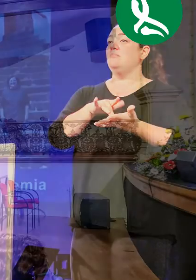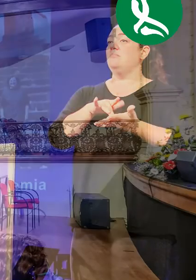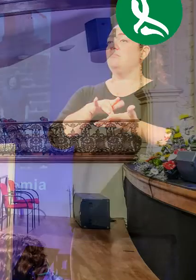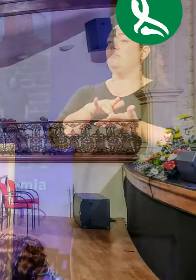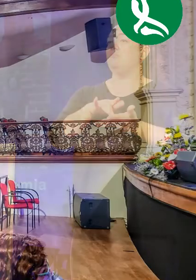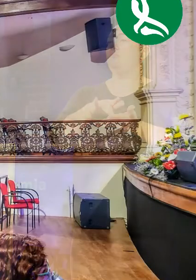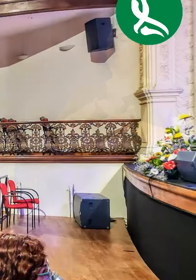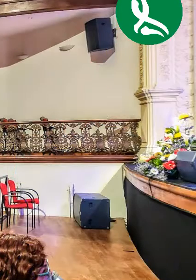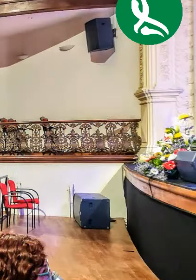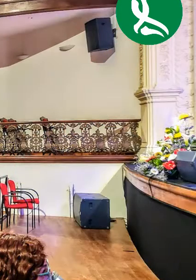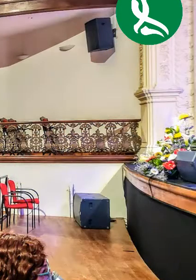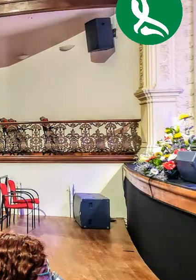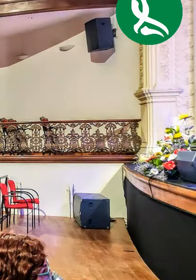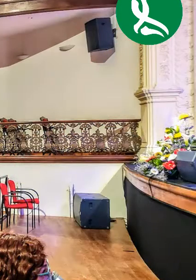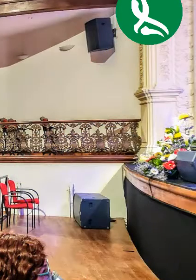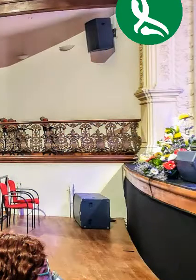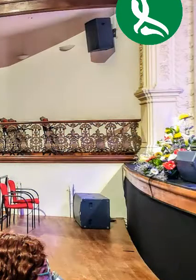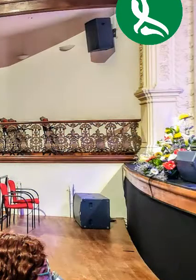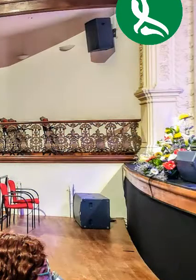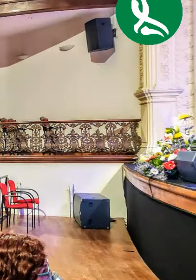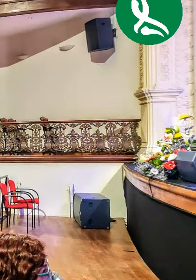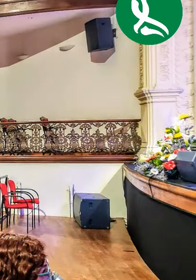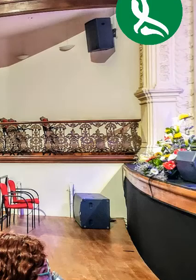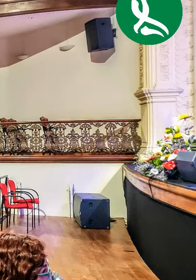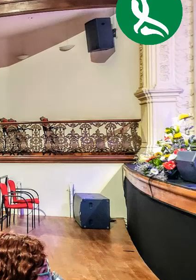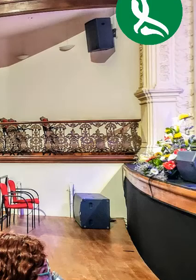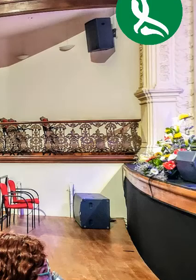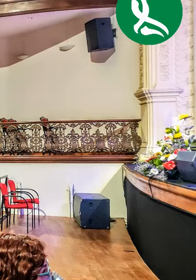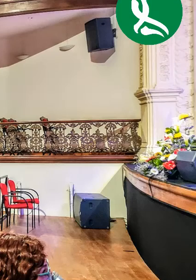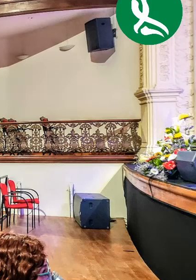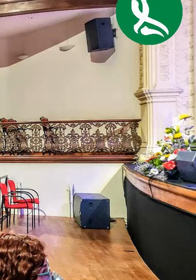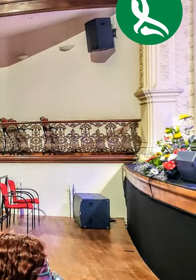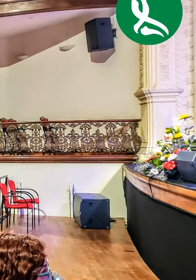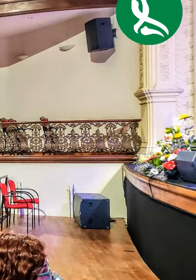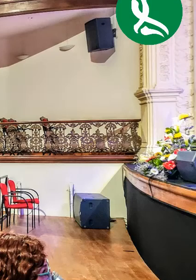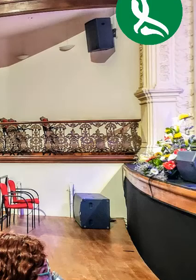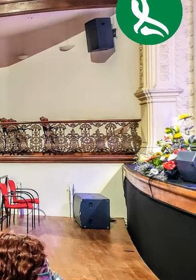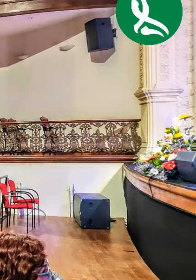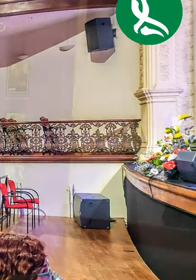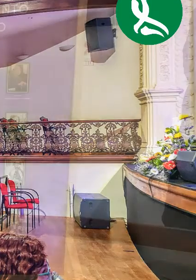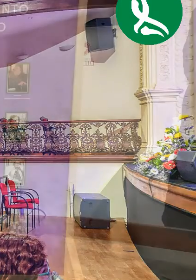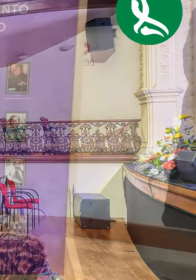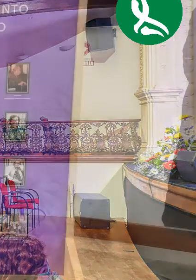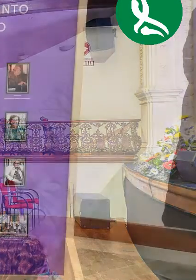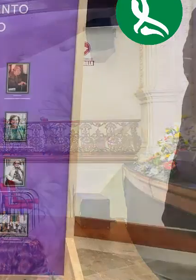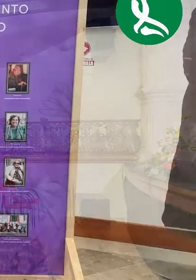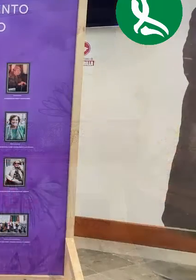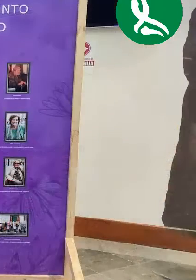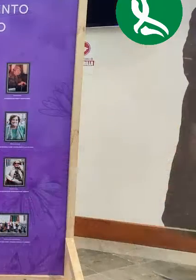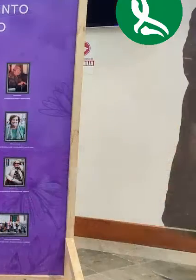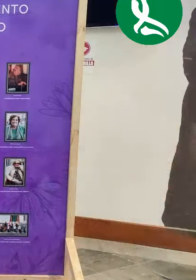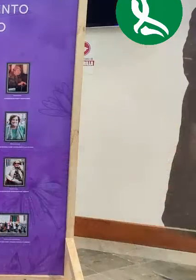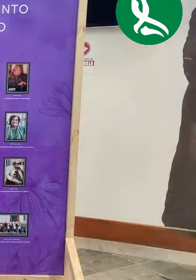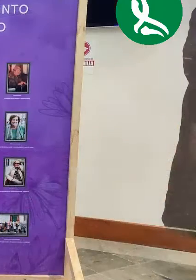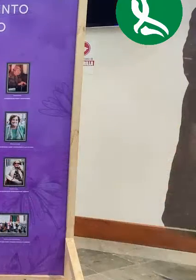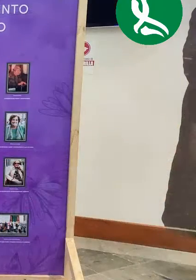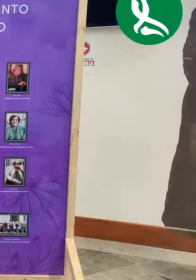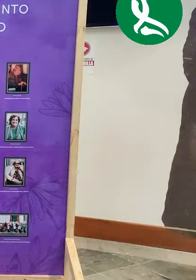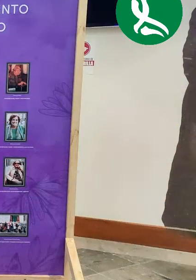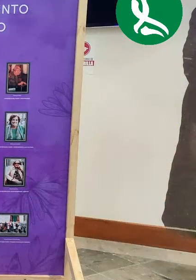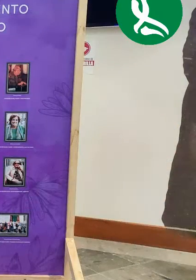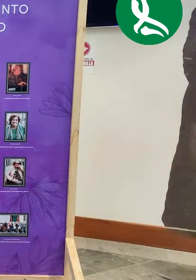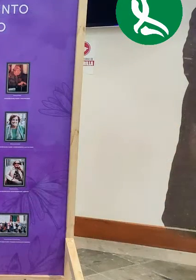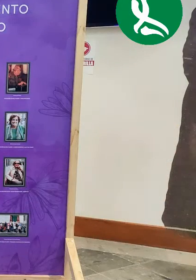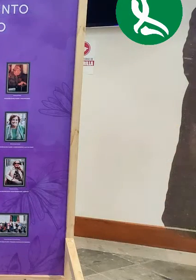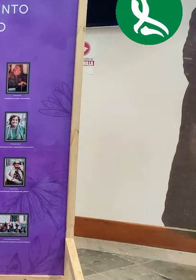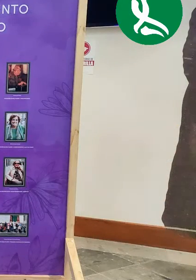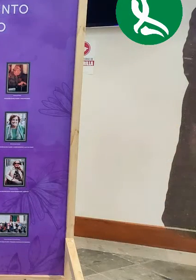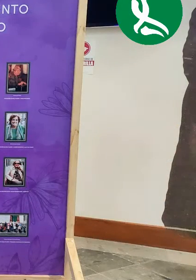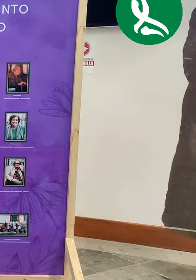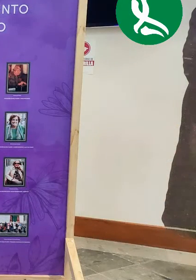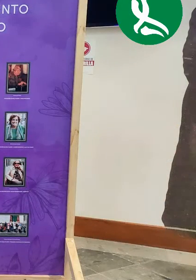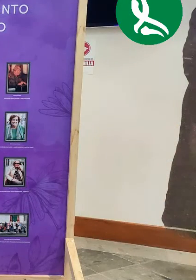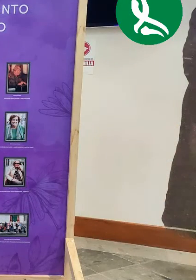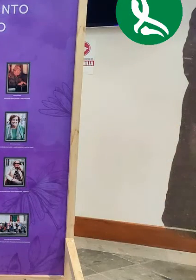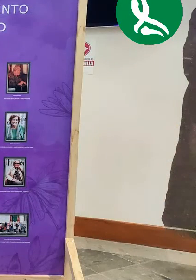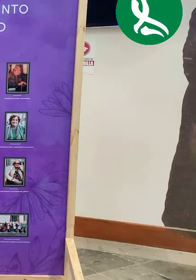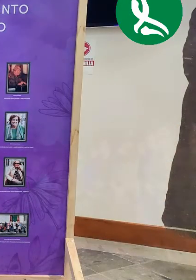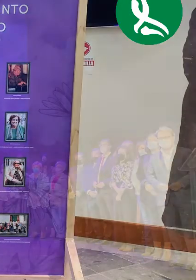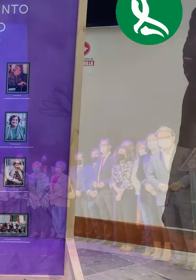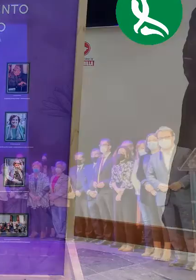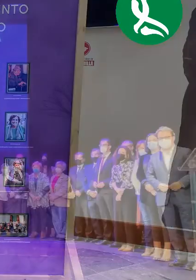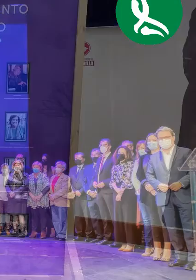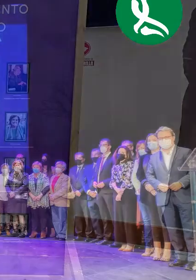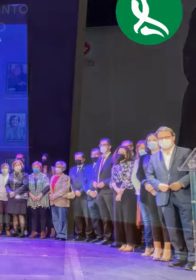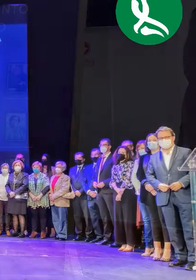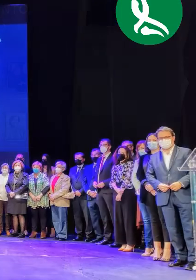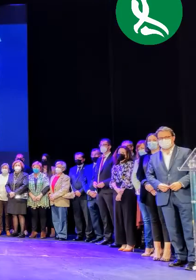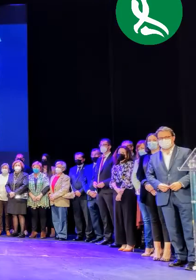parte del corazón de la solidaridad de Santa Cruz de la Palma, ni tan siquiera imaginó para lo que luego serviría en el regalo o la bendición que te